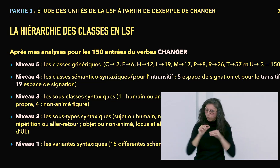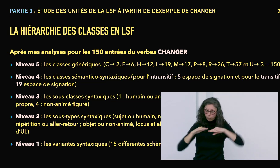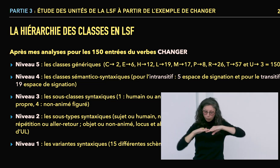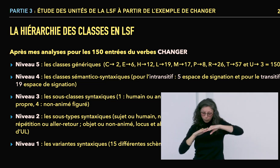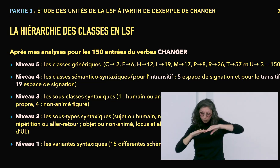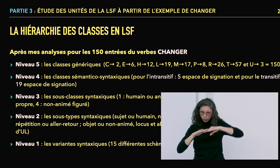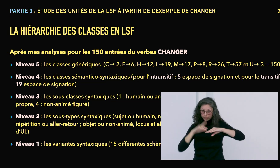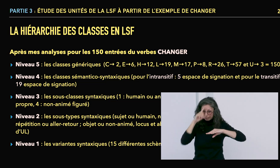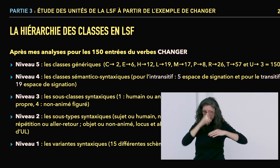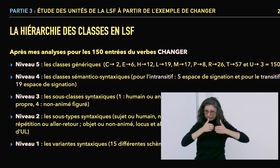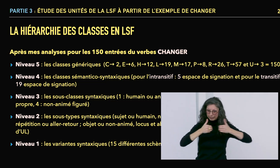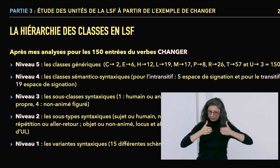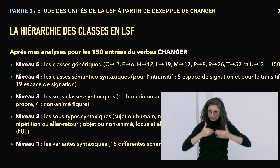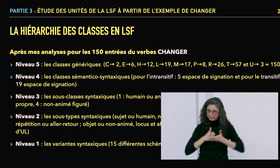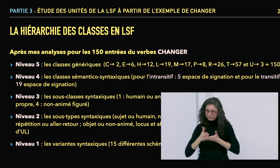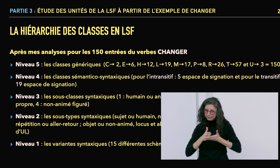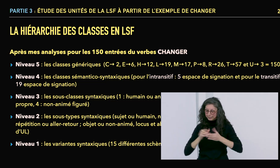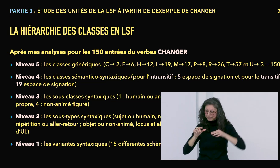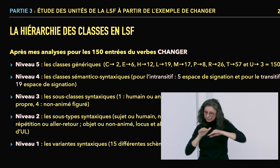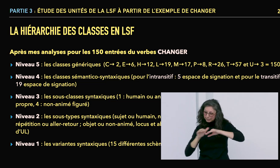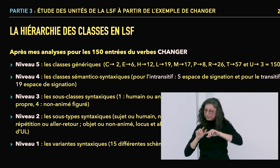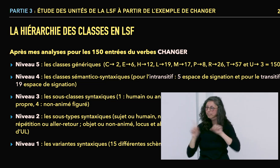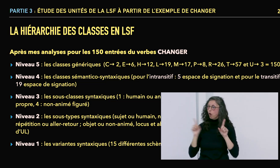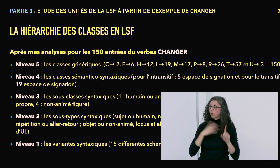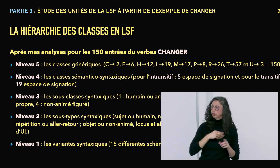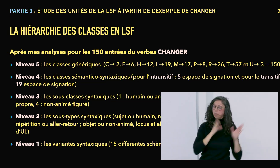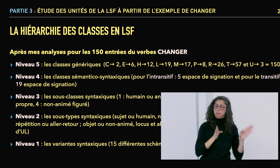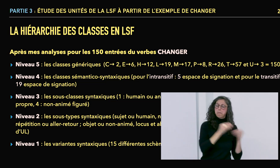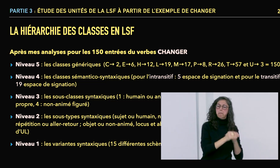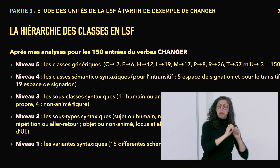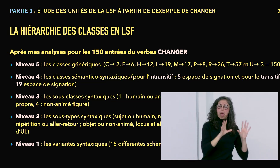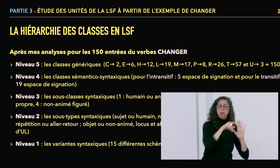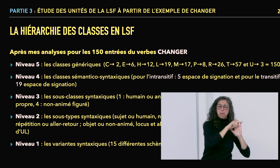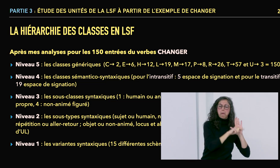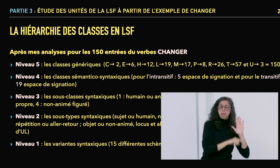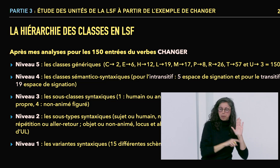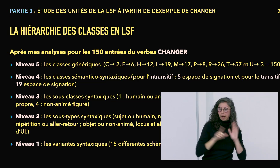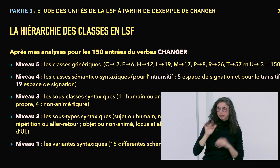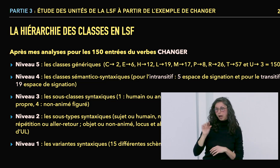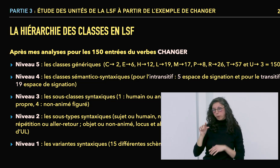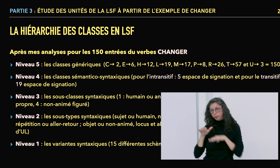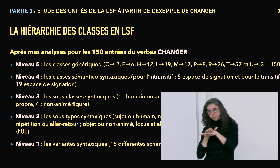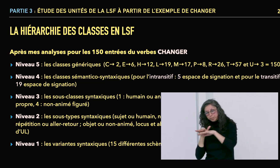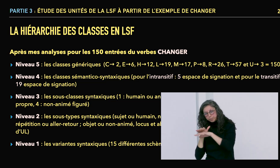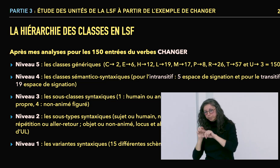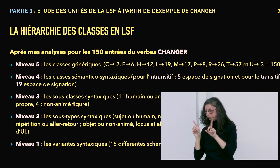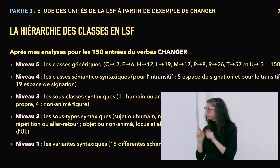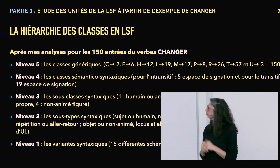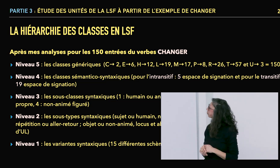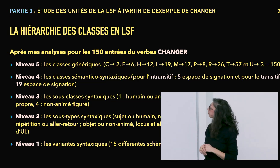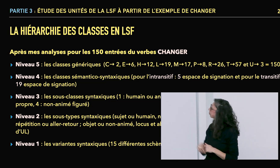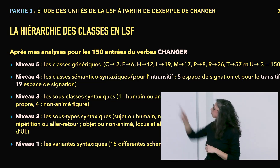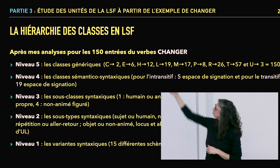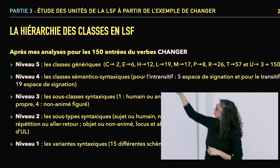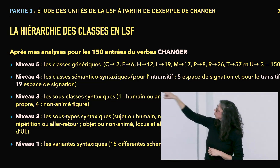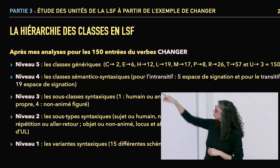rentre en ligne de compte et qu'il est difficile de mettre complètement à part. En français, c'est très cadré, très normé. En LSF, on est un peu